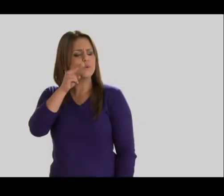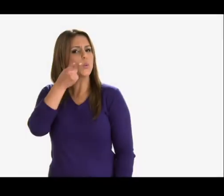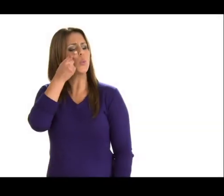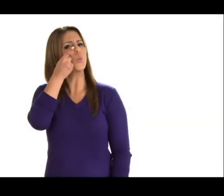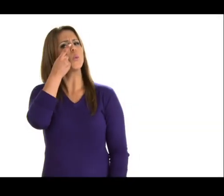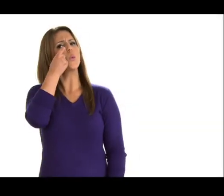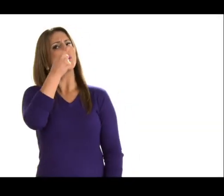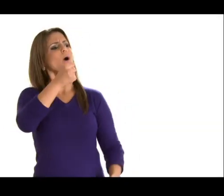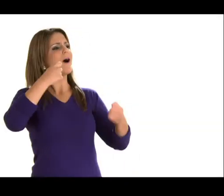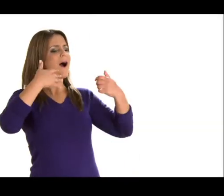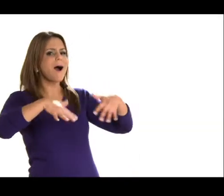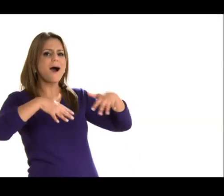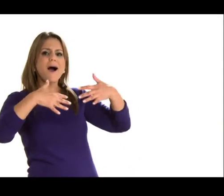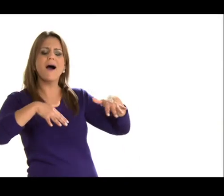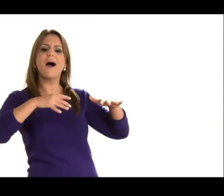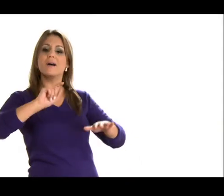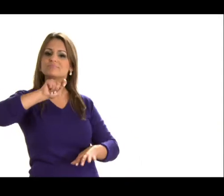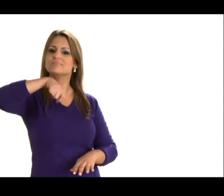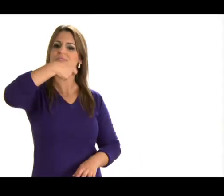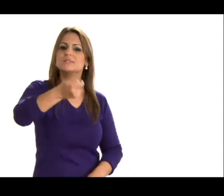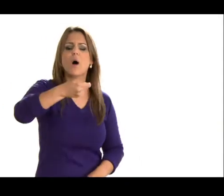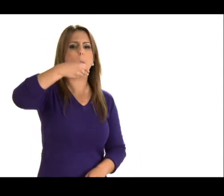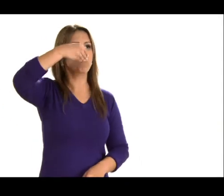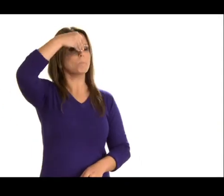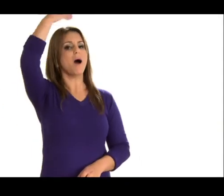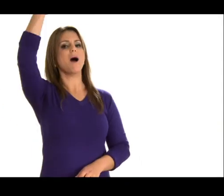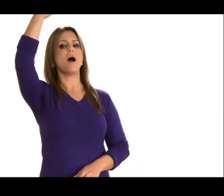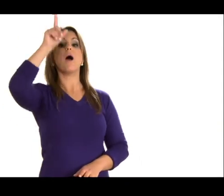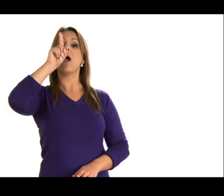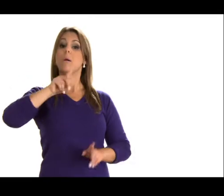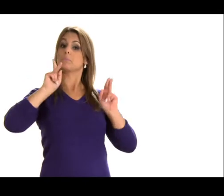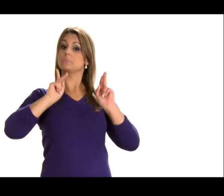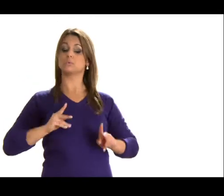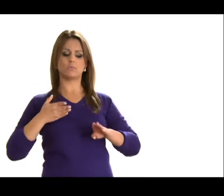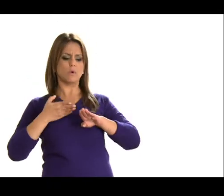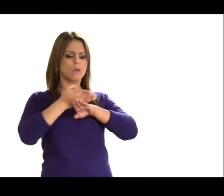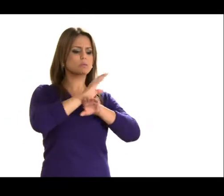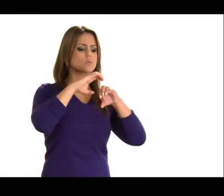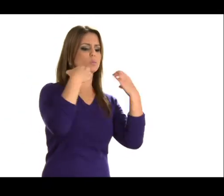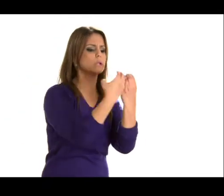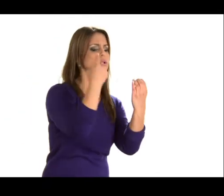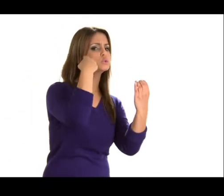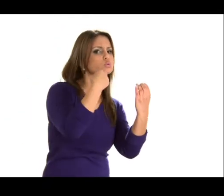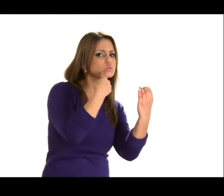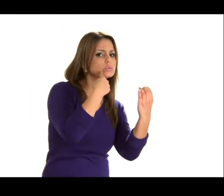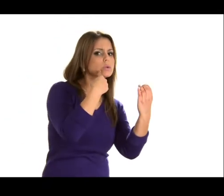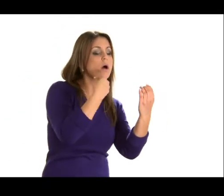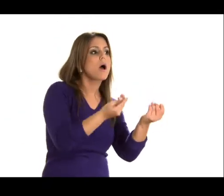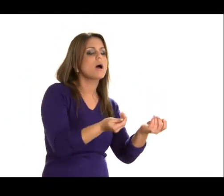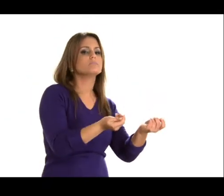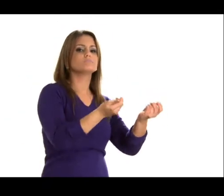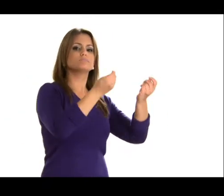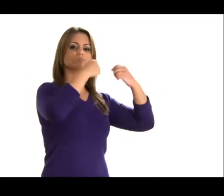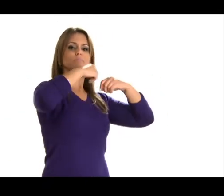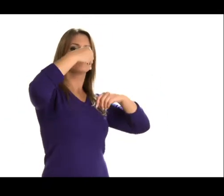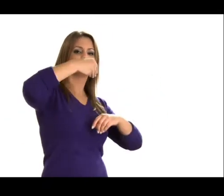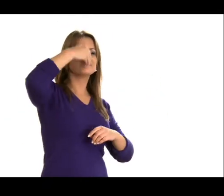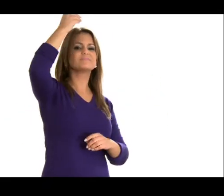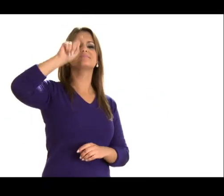Viram que interessante a explicação do batismo pessoal? Quando uma pessoa entra na comunidade surda, logo ela é batizada com um sinal